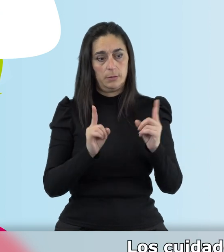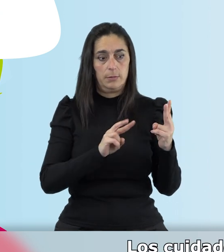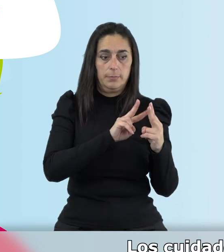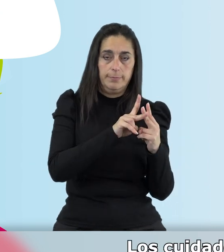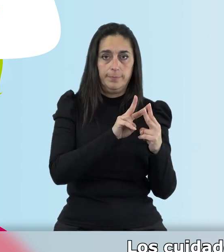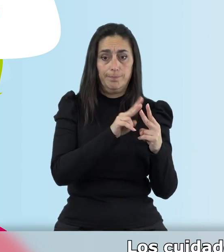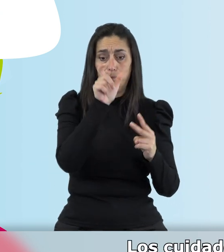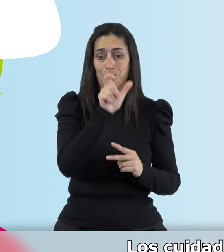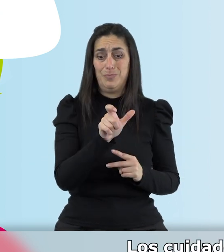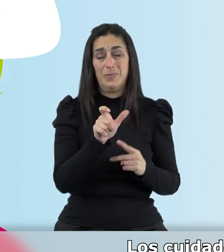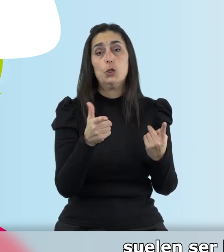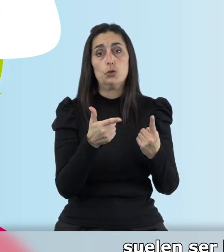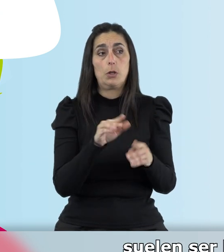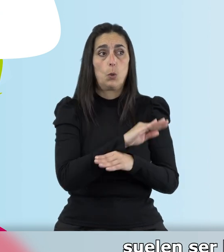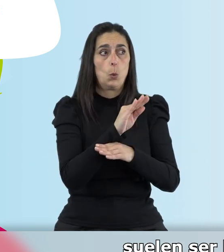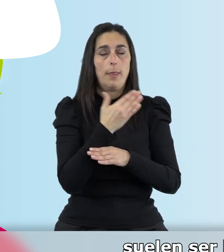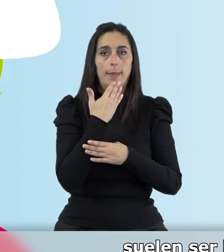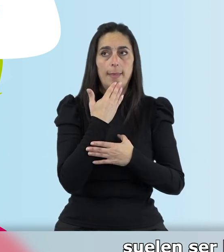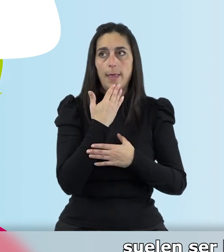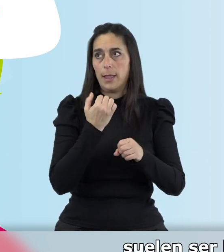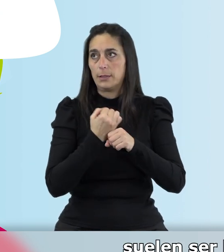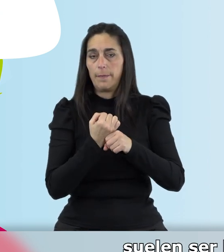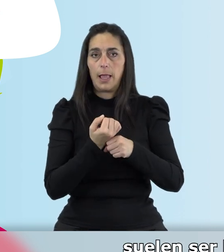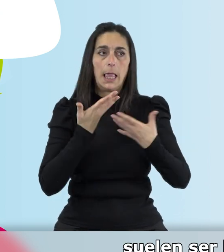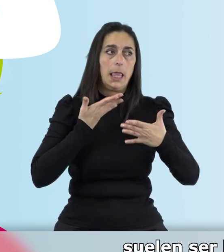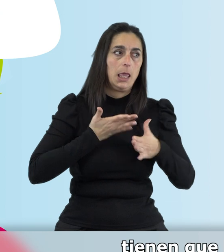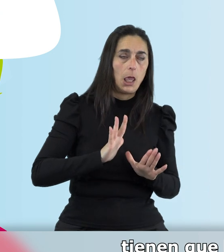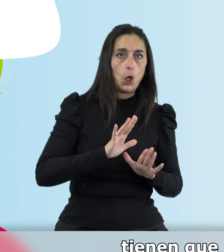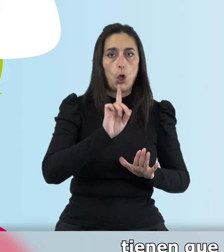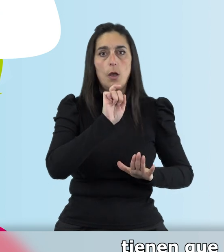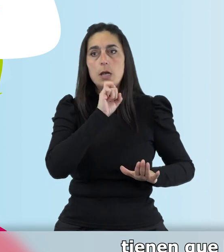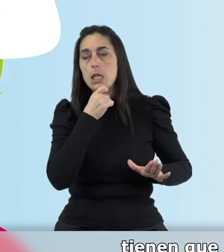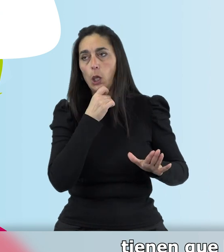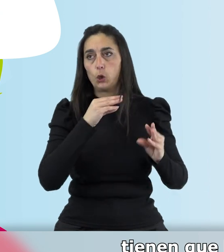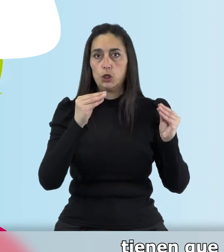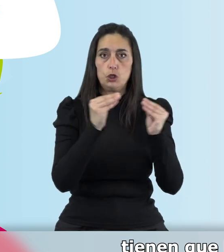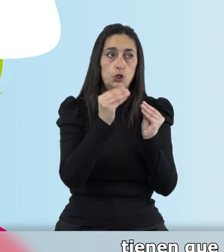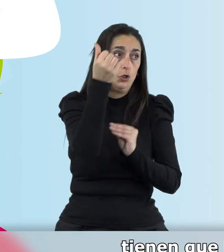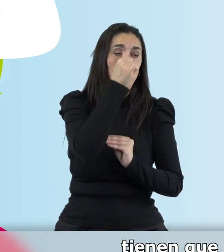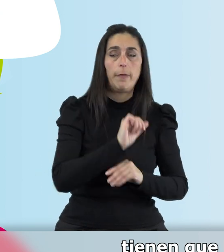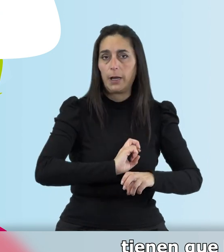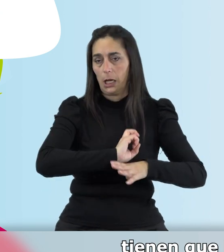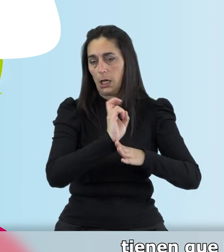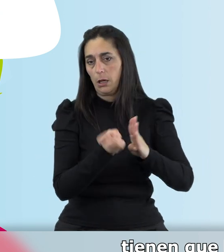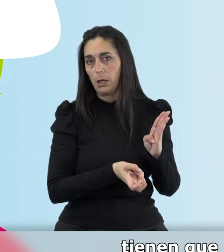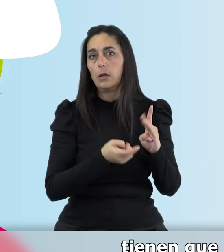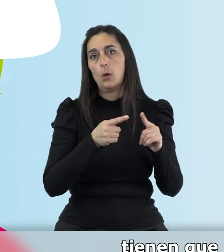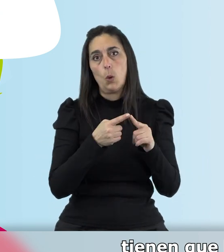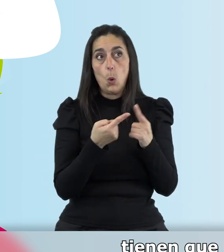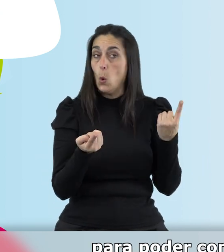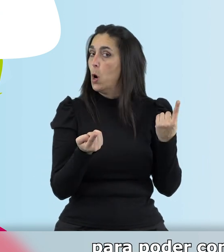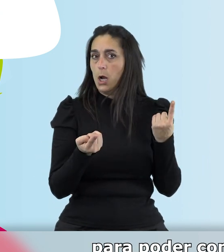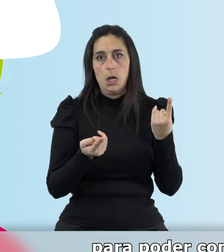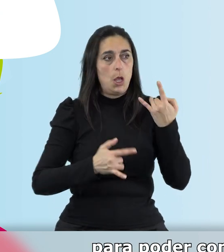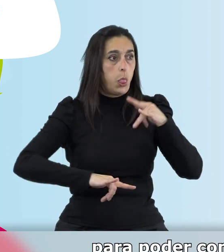cuidadores que suelen estar en edad laboral, suelen ser hijos, nietos, sobrinos, bueno, pues tienen que hacer una serie de